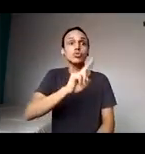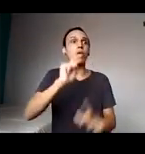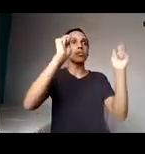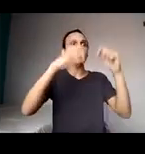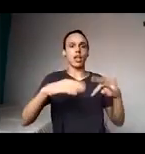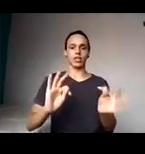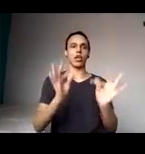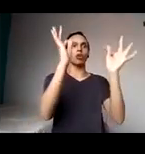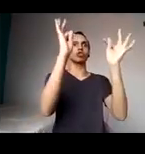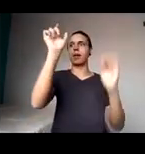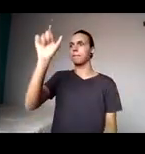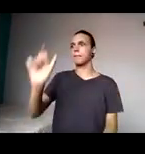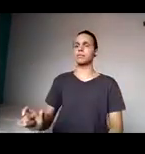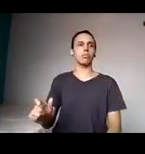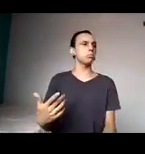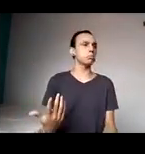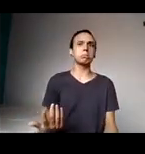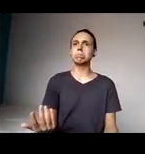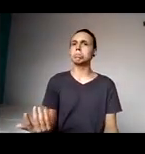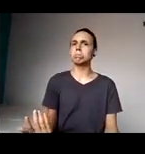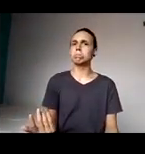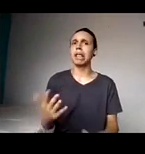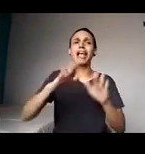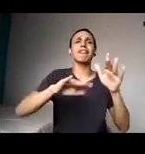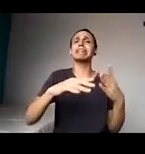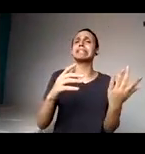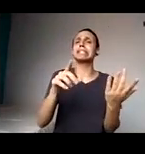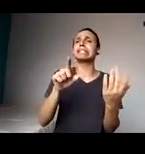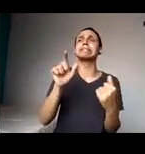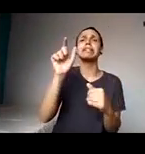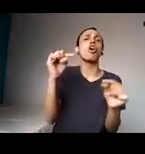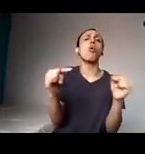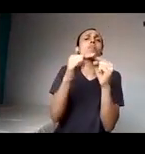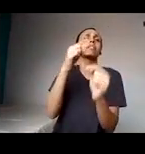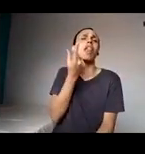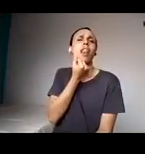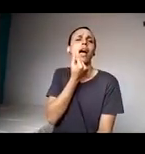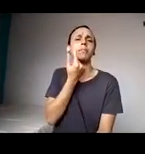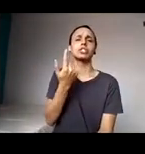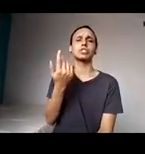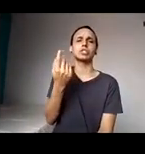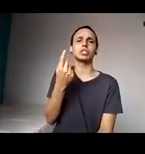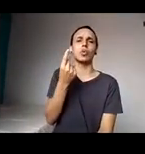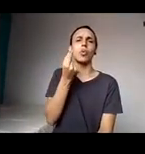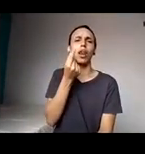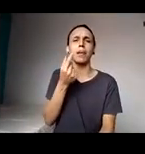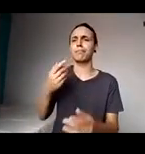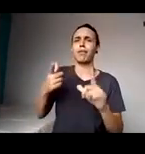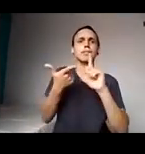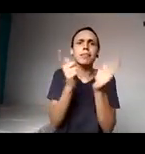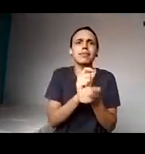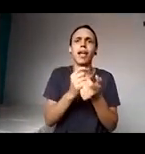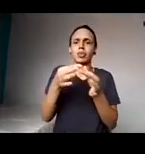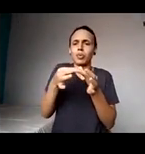das pessoas, às vezes, é um lápis adaptado, engrossado, passa por outras dimensões do uso e da